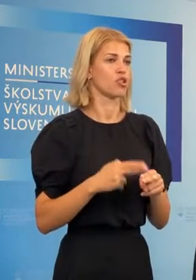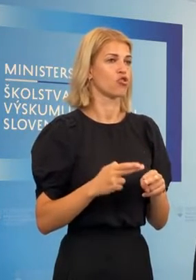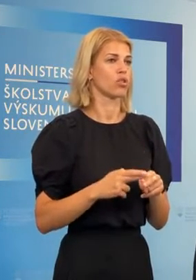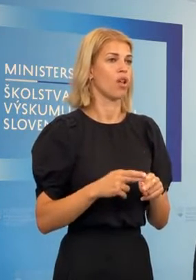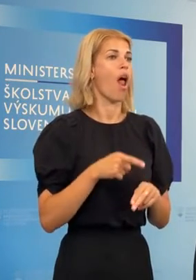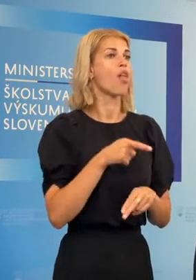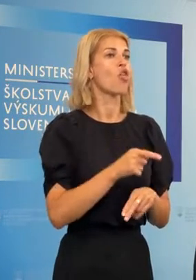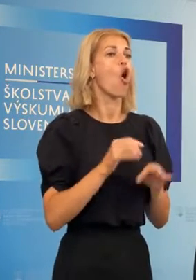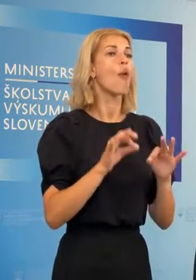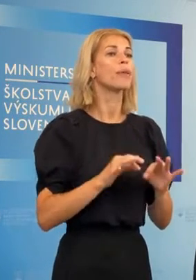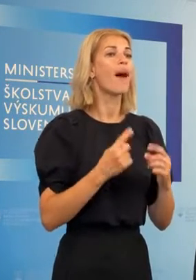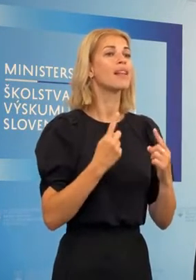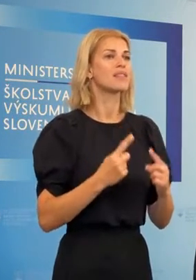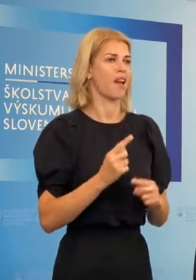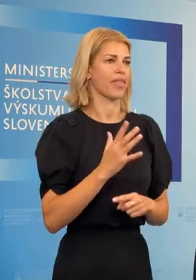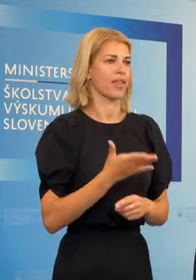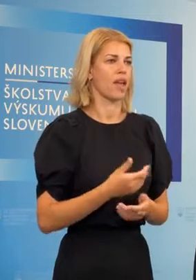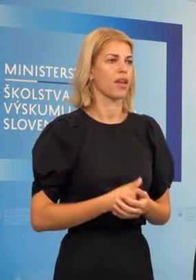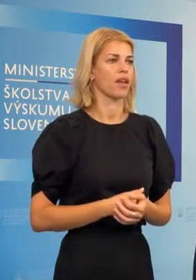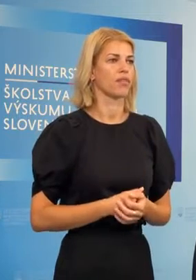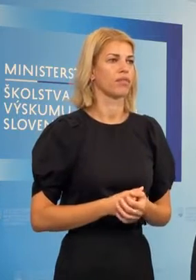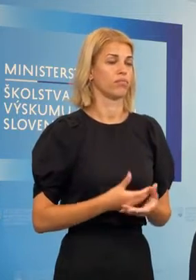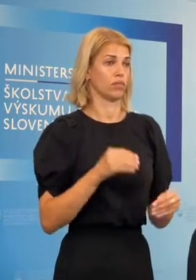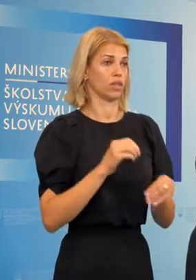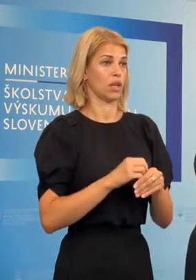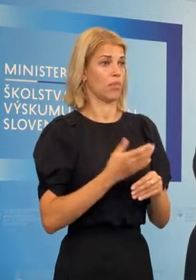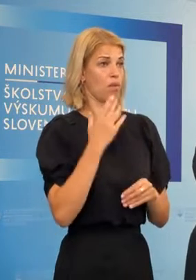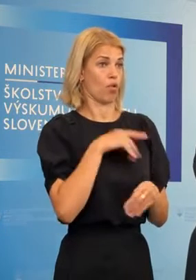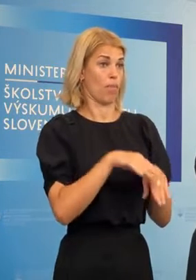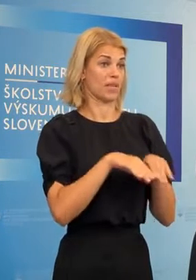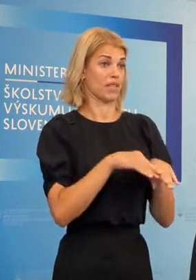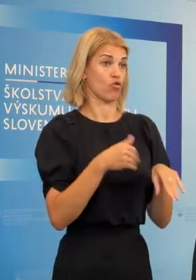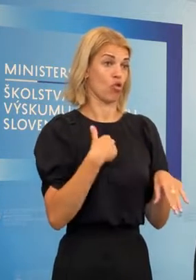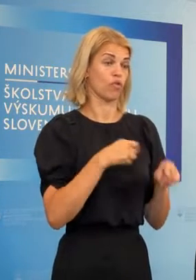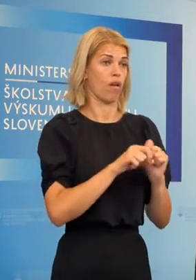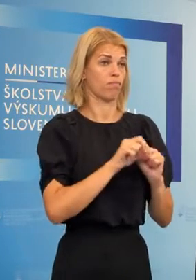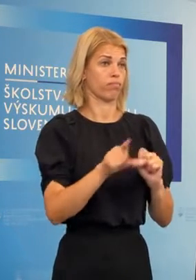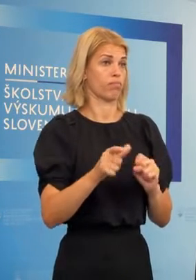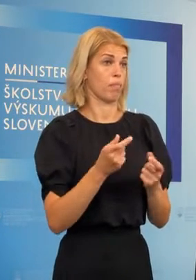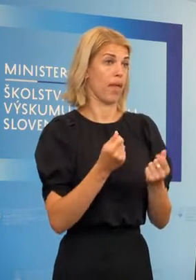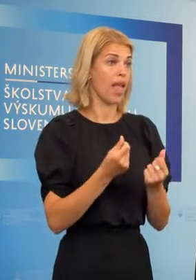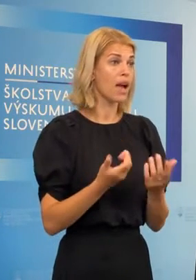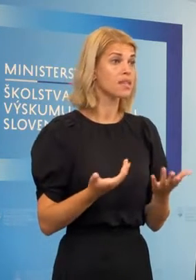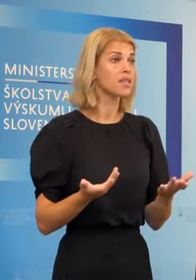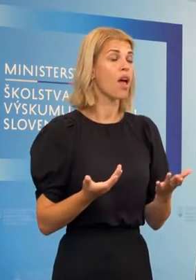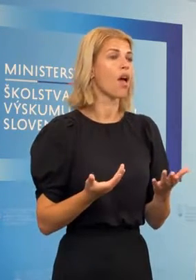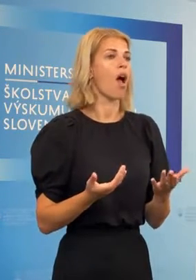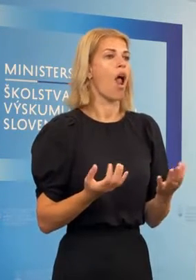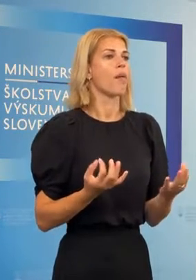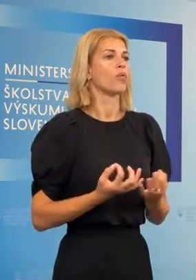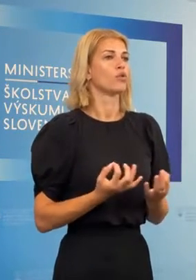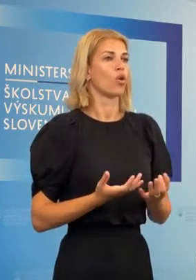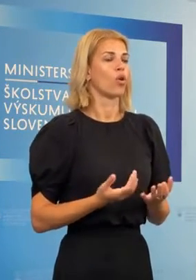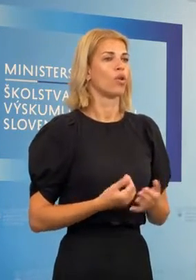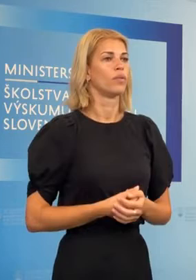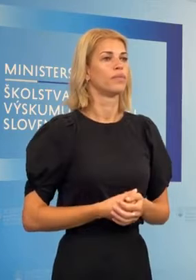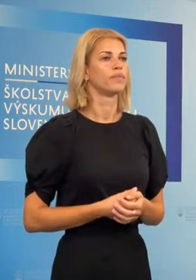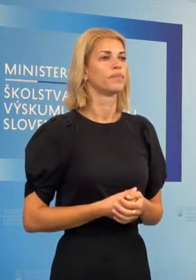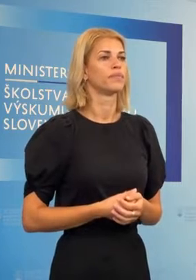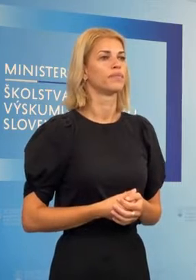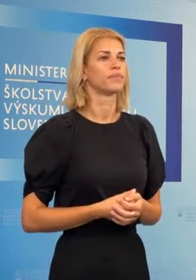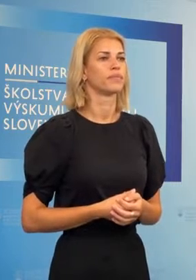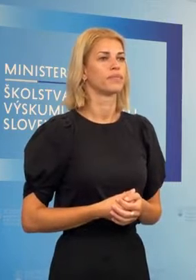neoptimálny stav. To znamená, že vy ste im poslali nejaké peniaze z rezortu, aby naozaj neboli polepené steny páskou, ak si to vieme takto obrazne